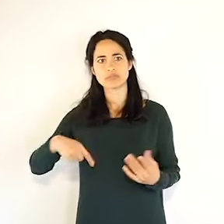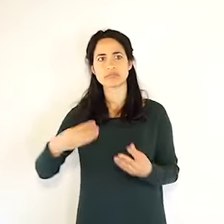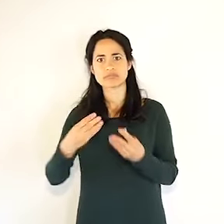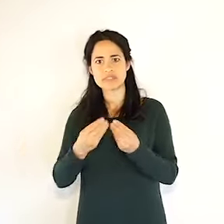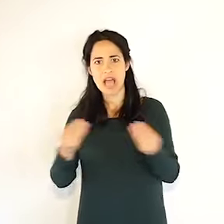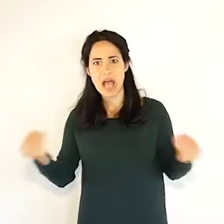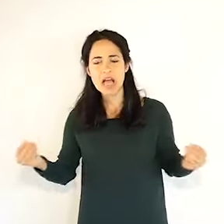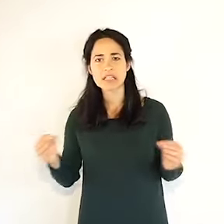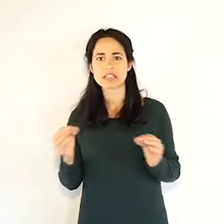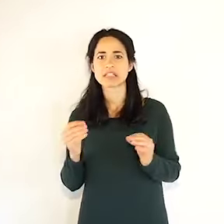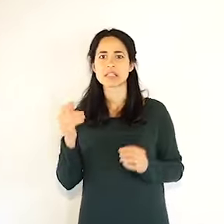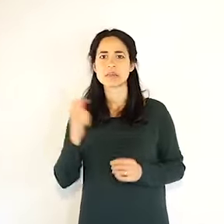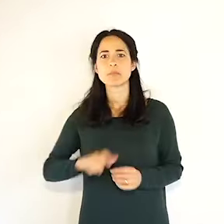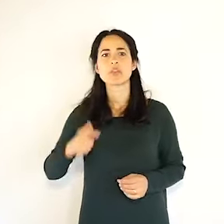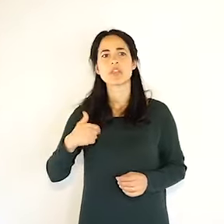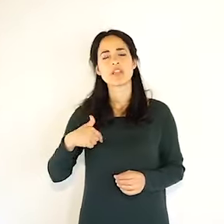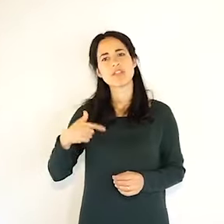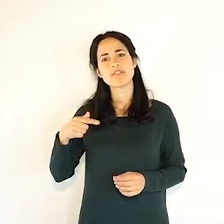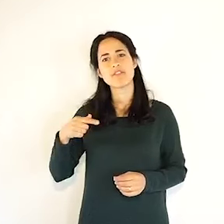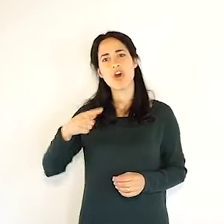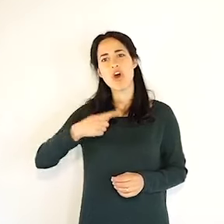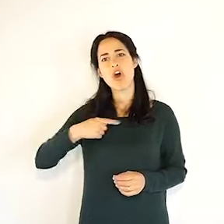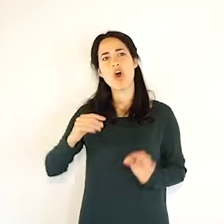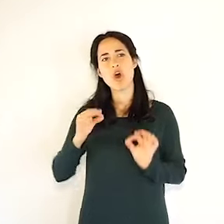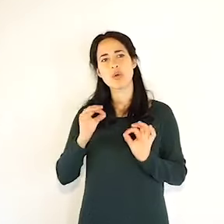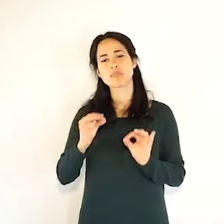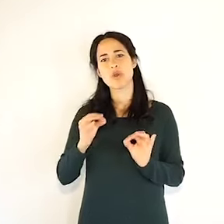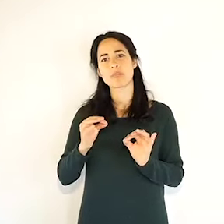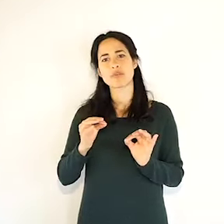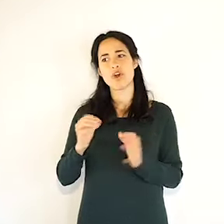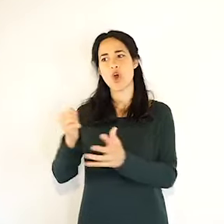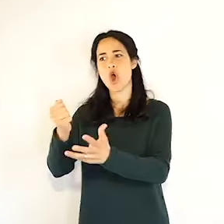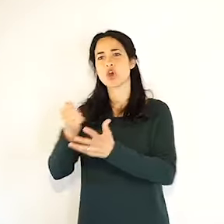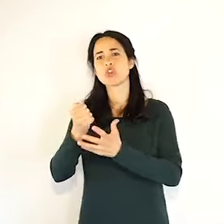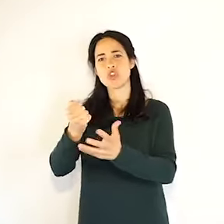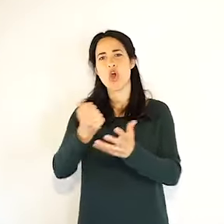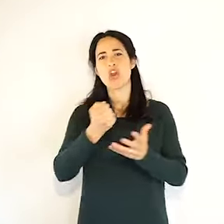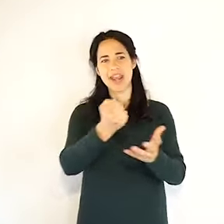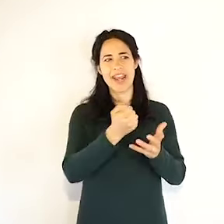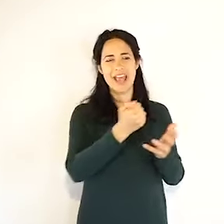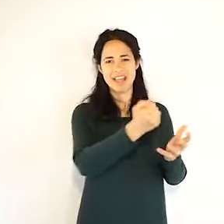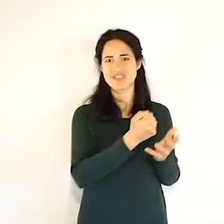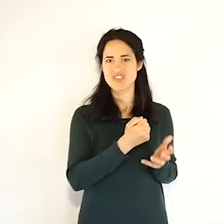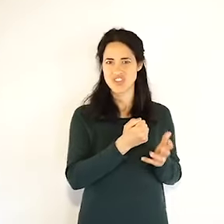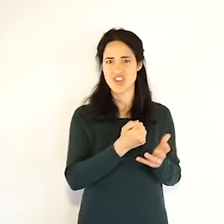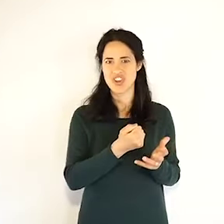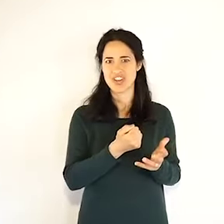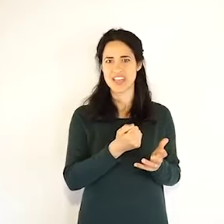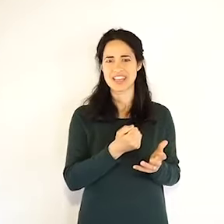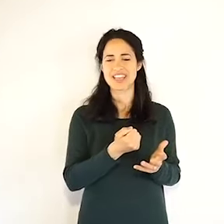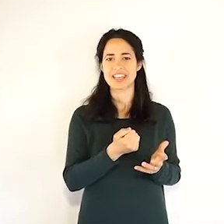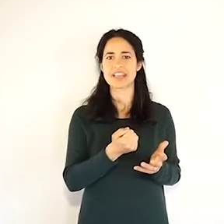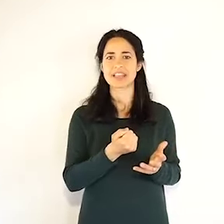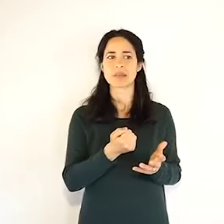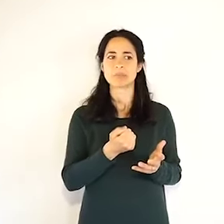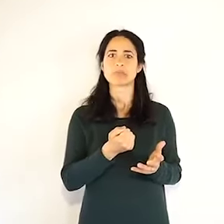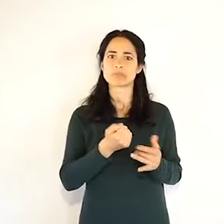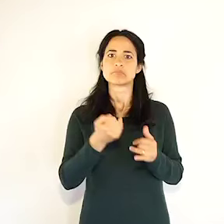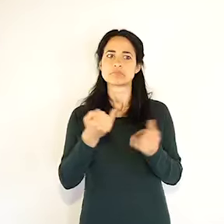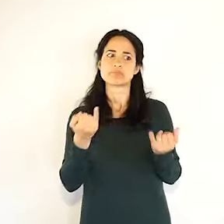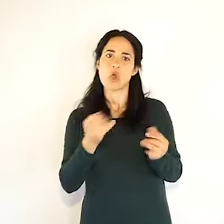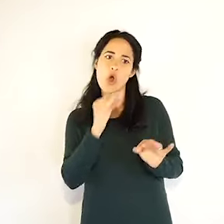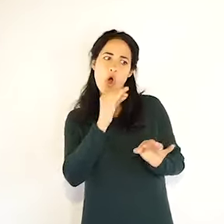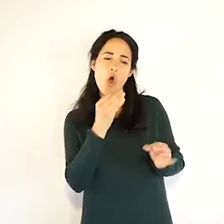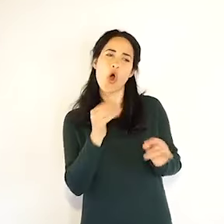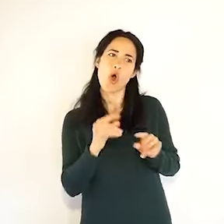della distribuzione delle mascherine. Li ringrazio ancora una volta per l'opera straordinaria che stanno facendo